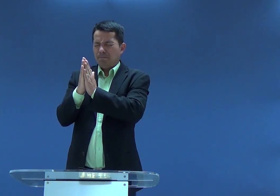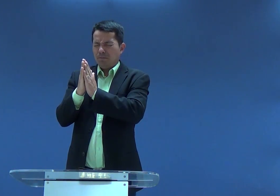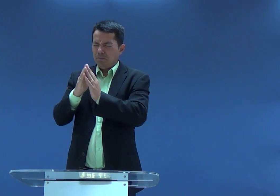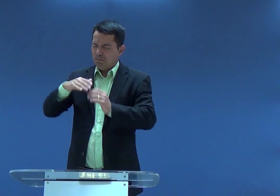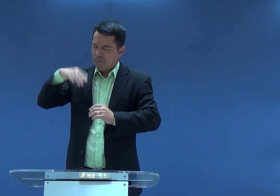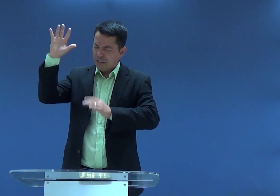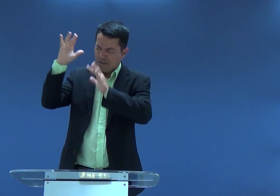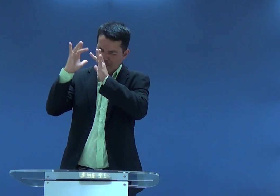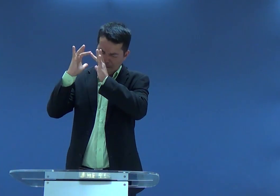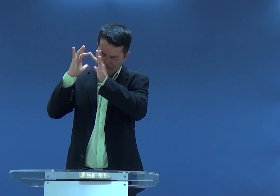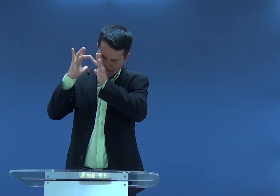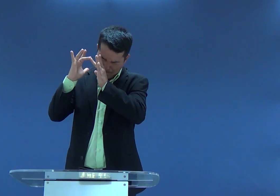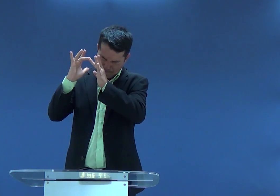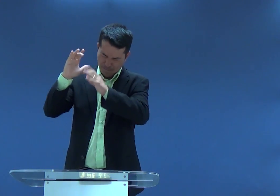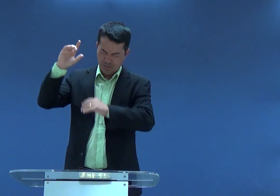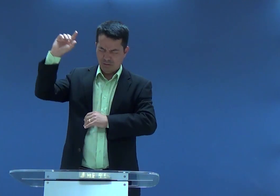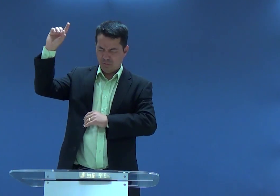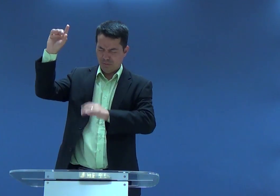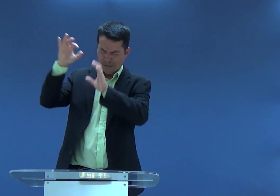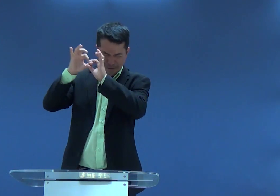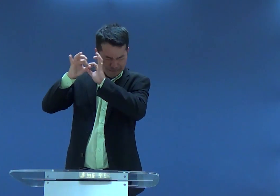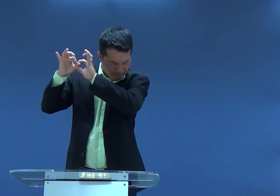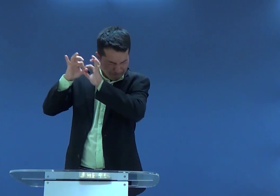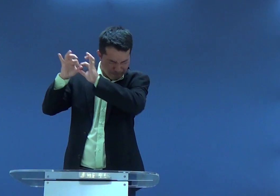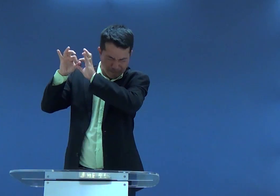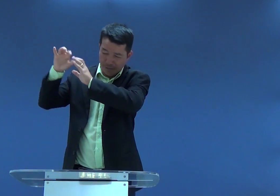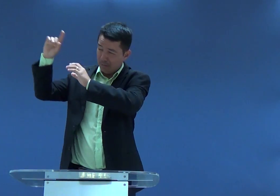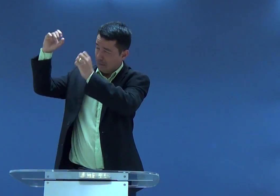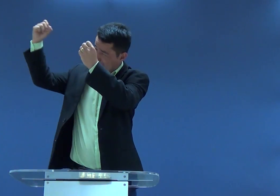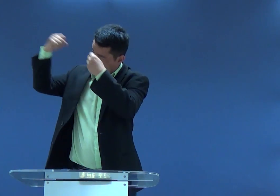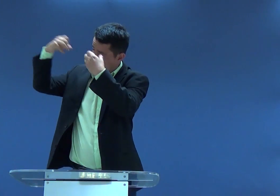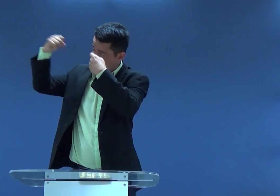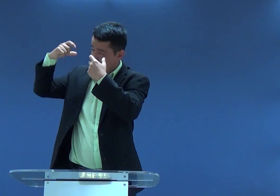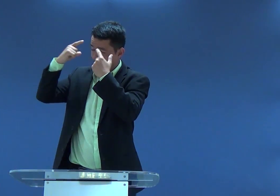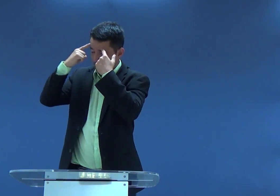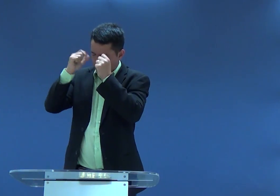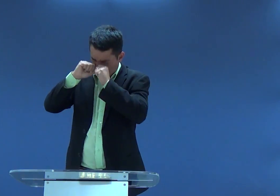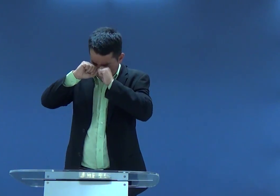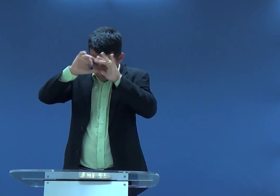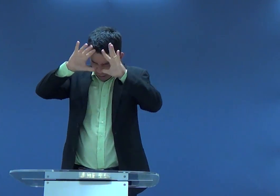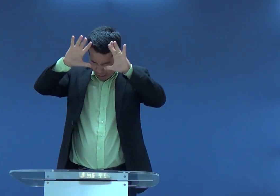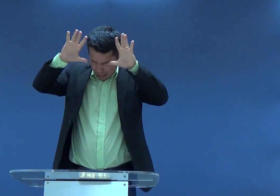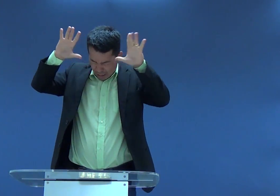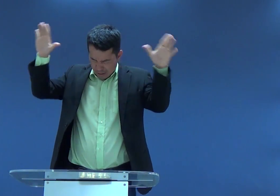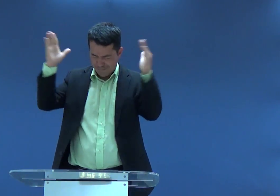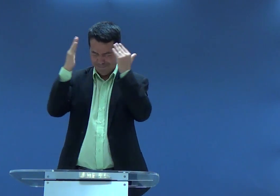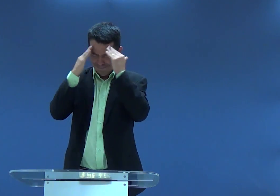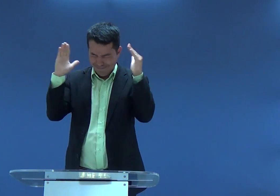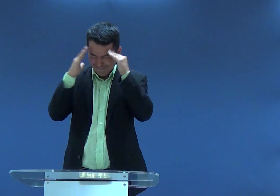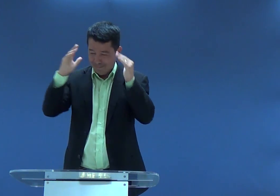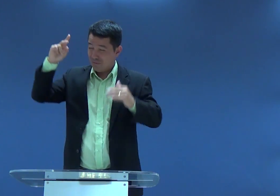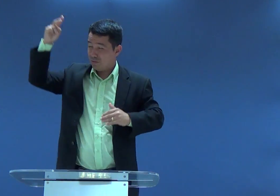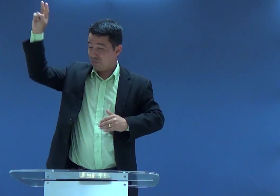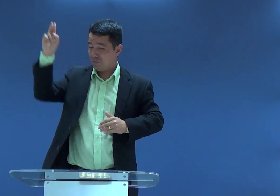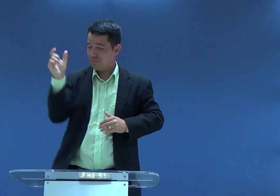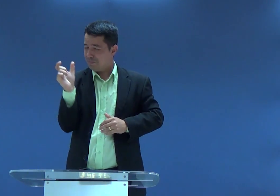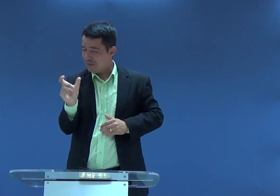comunhão com o Senhor, nós queremos orar, estar em comunhão, contato com o Senhor, aprendendo o amor que o Senhor tem para nos ensinar,